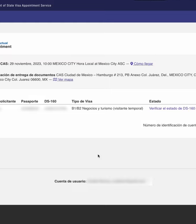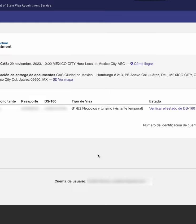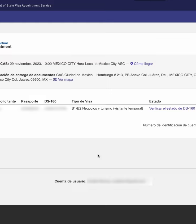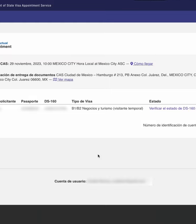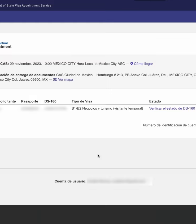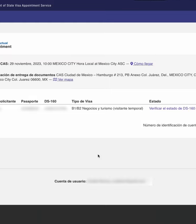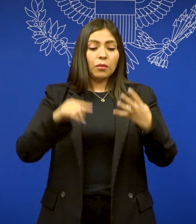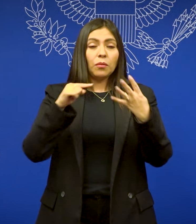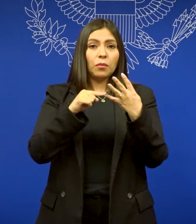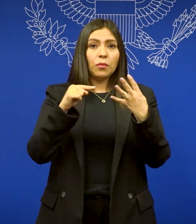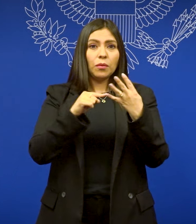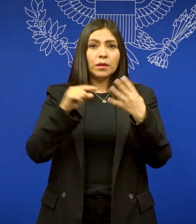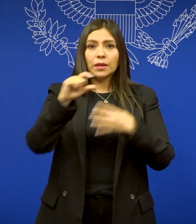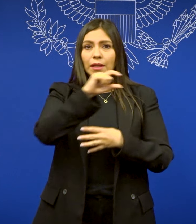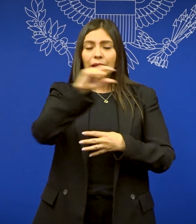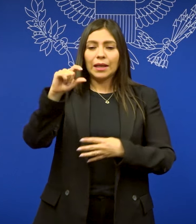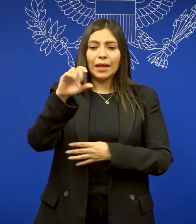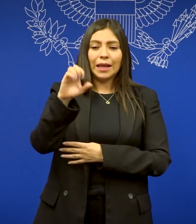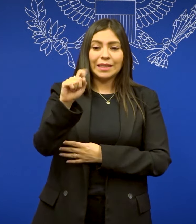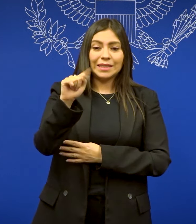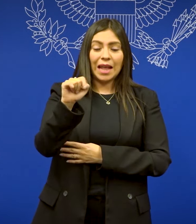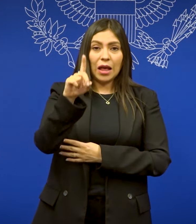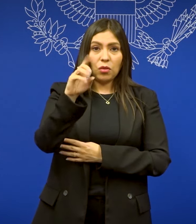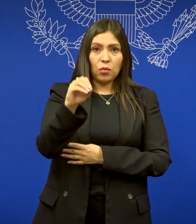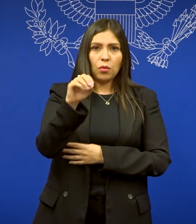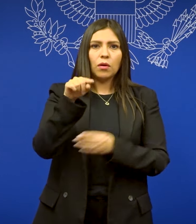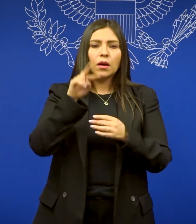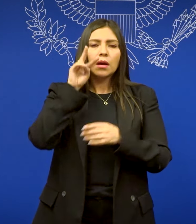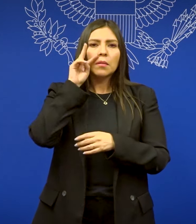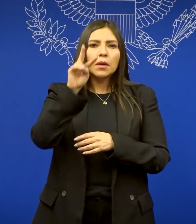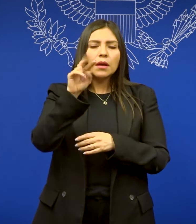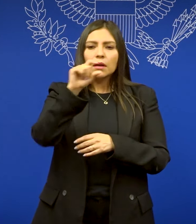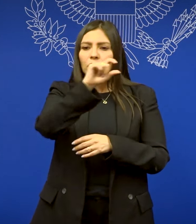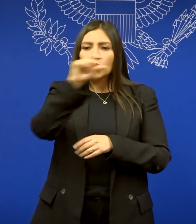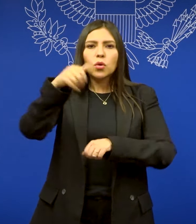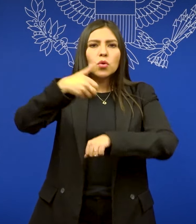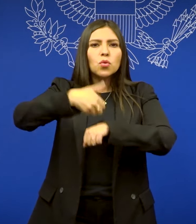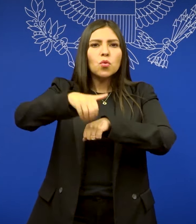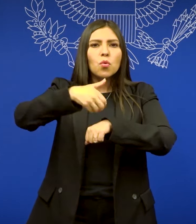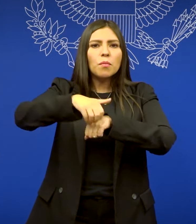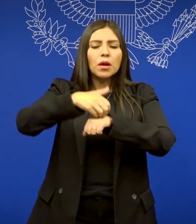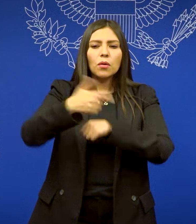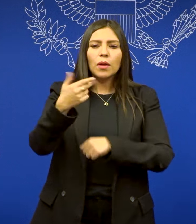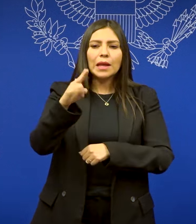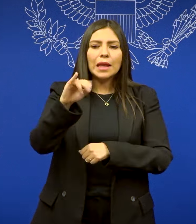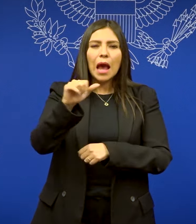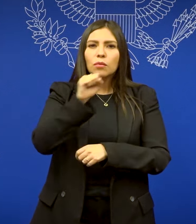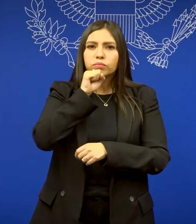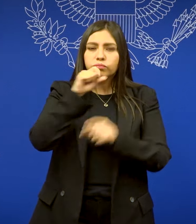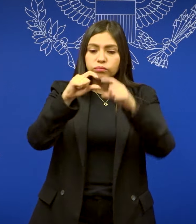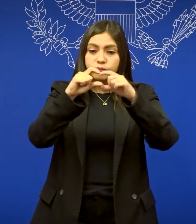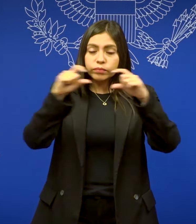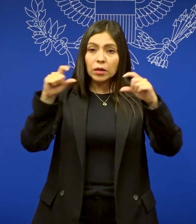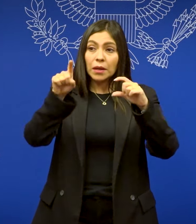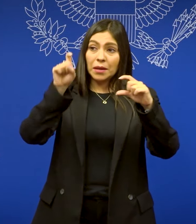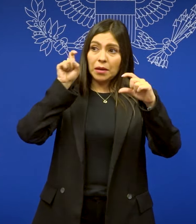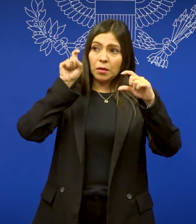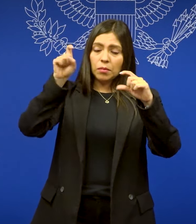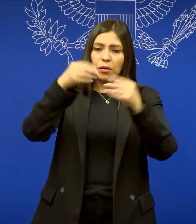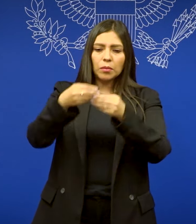4. En el apartado inferior de Estado, aparecerá el número de guía que se le ha asignado y al